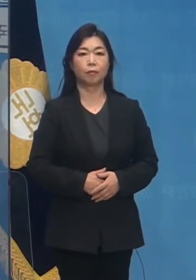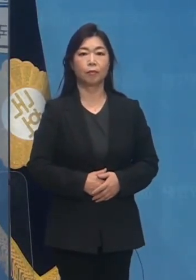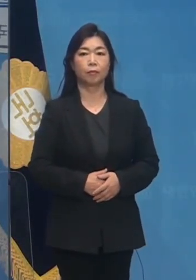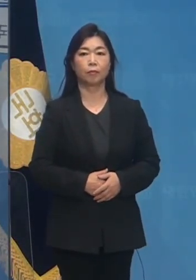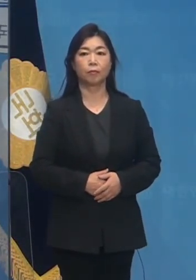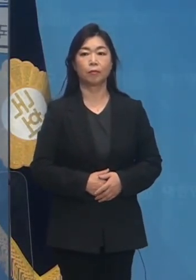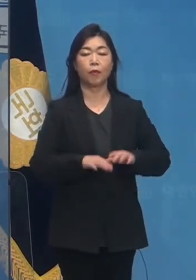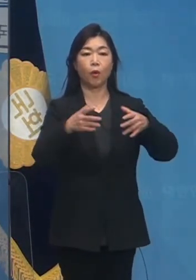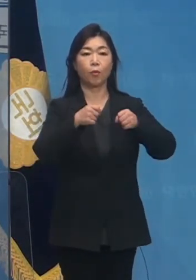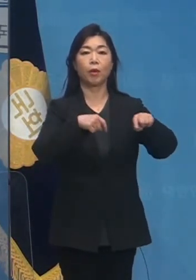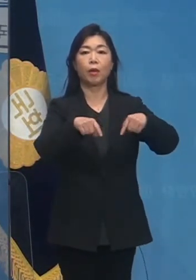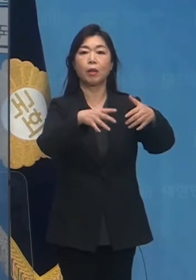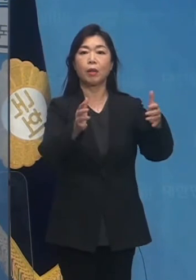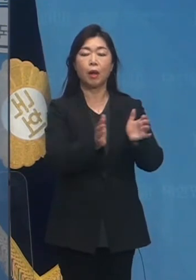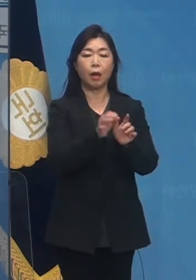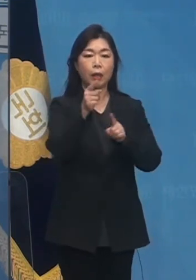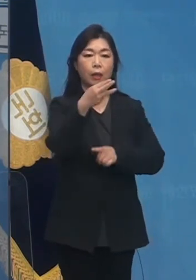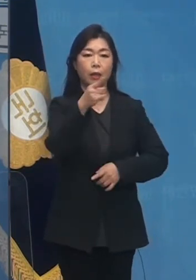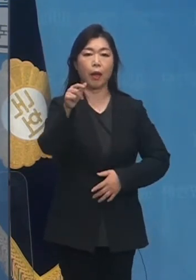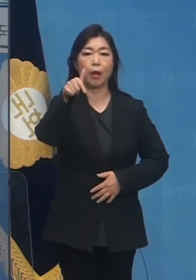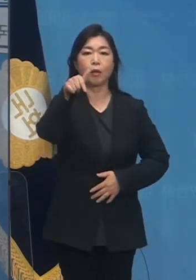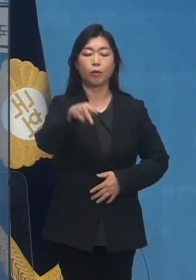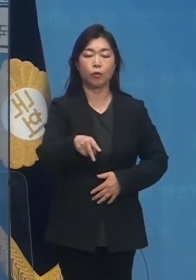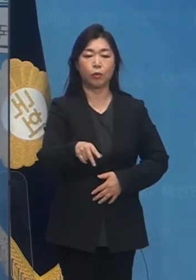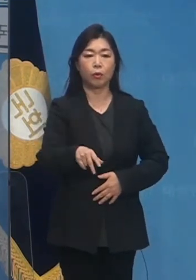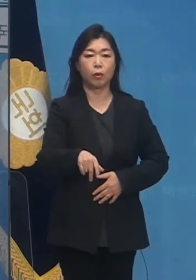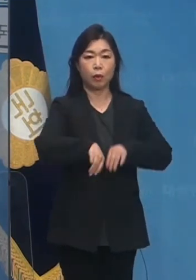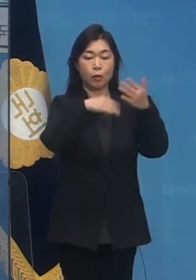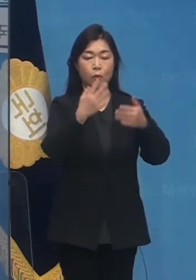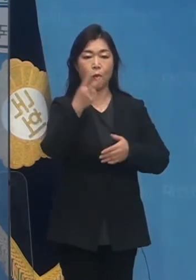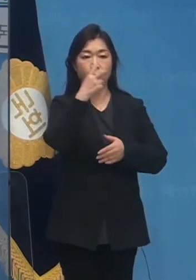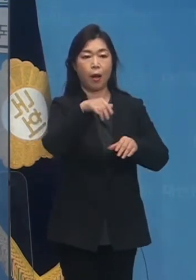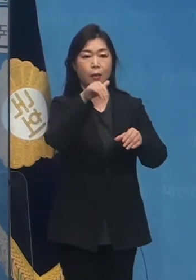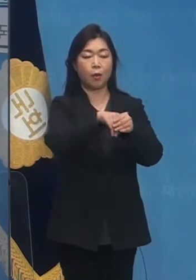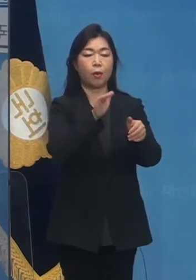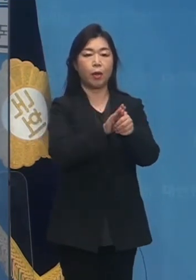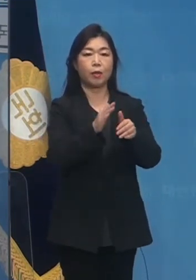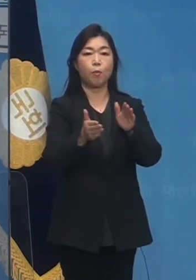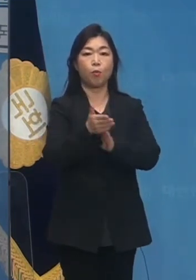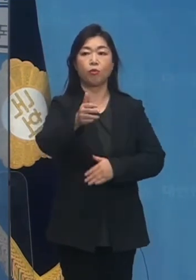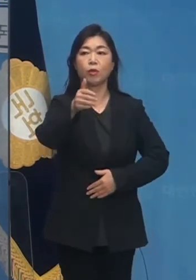국민의당 이태료 총괄선거대책본부장